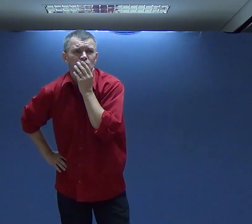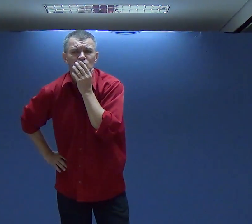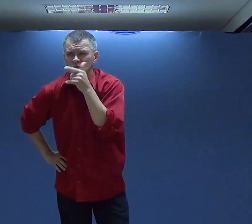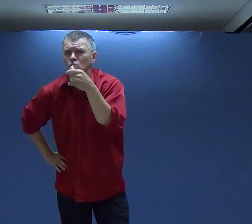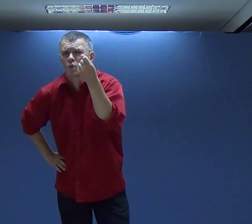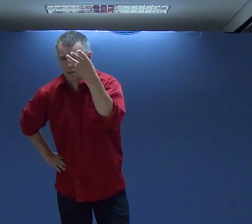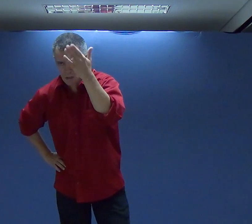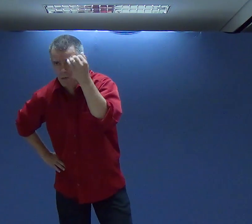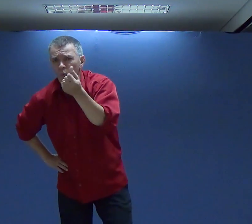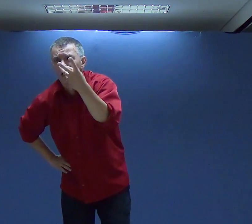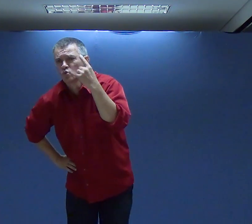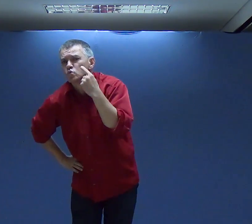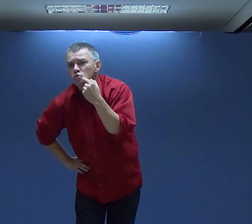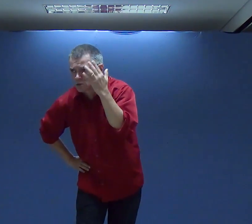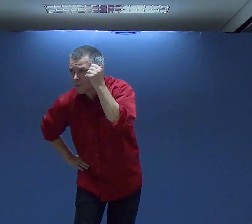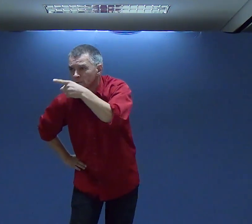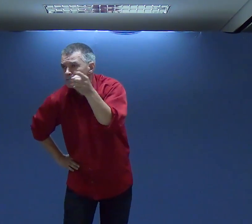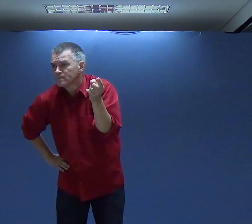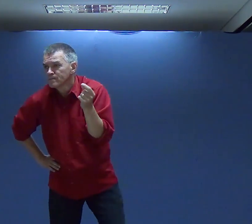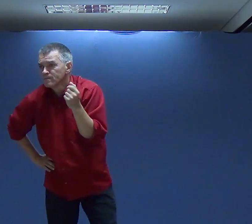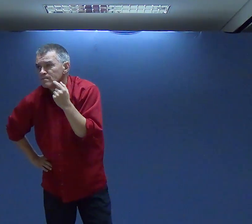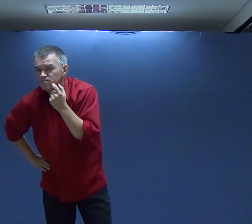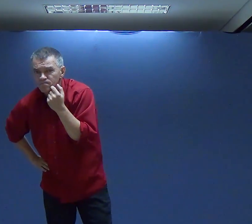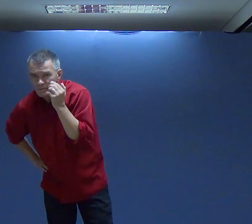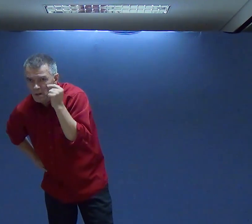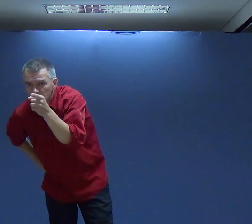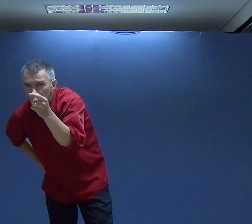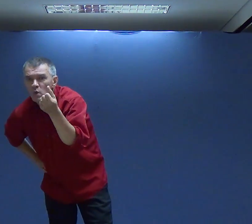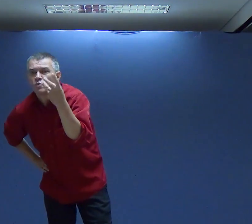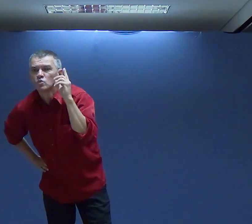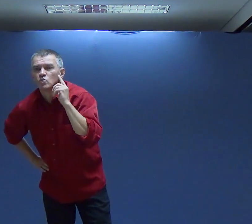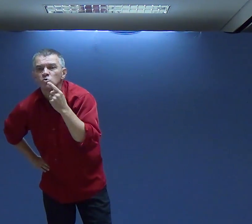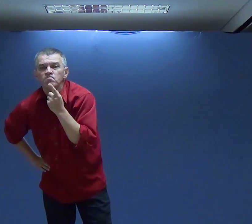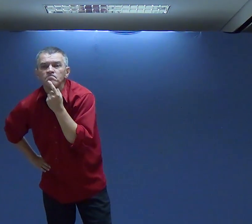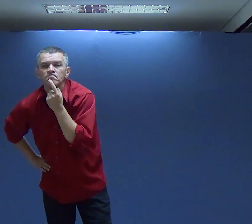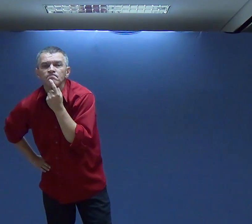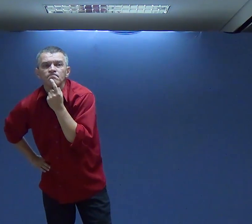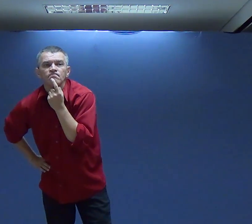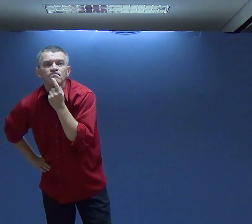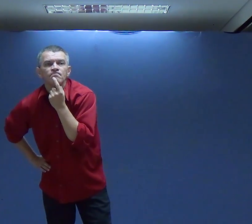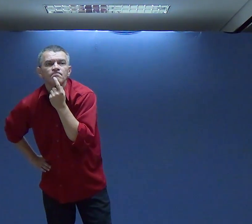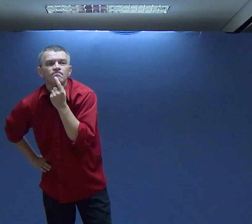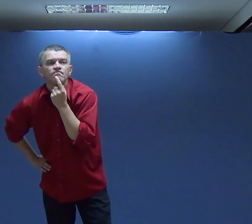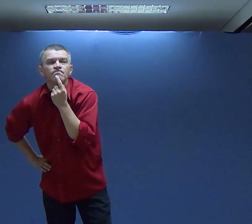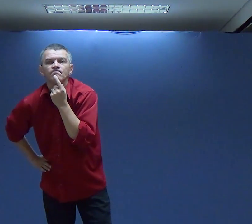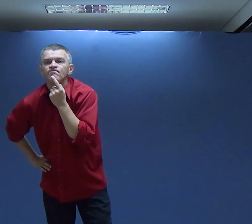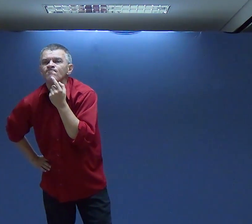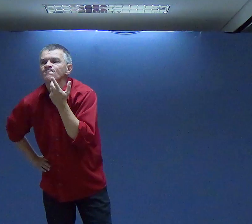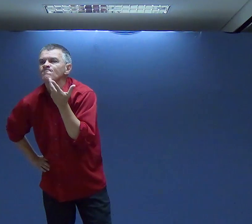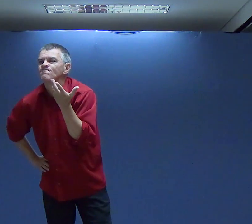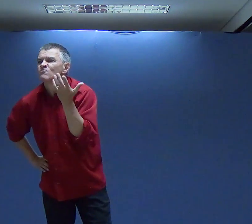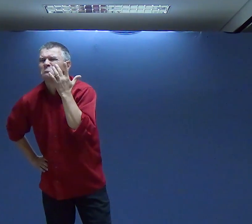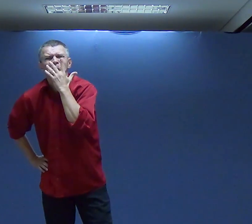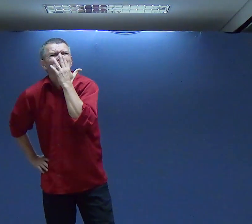Qual é o grupo De suros Que nós temos Quantos suros Mais ou menos Quantos suros Que mais ou menos Nós temos em Curitiba